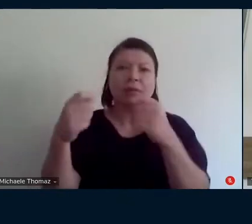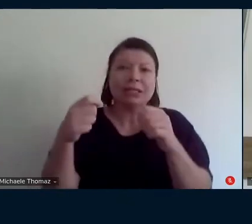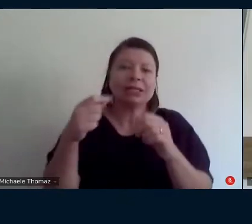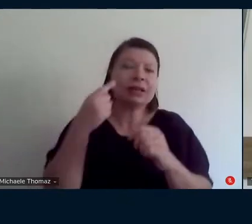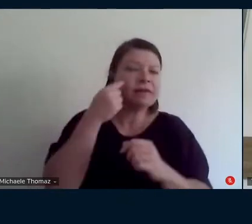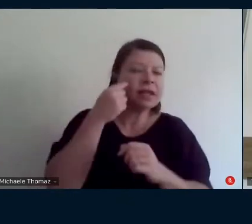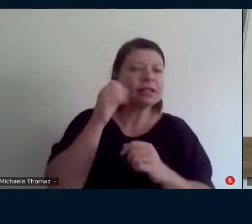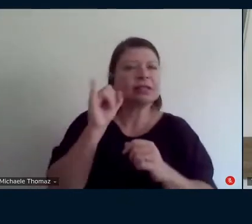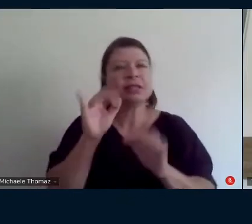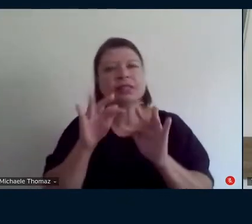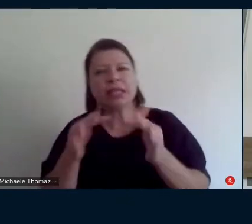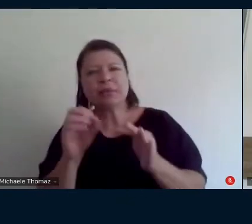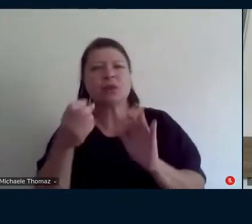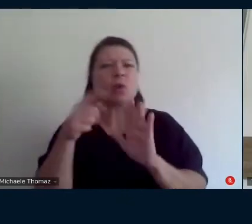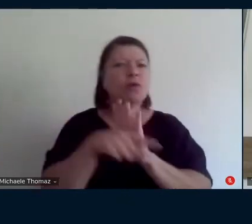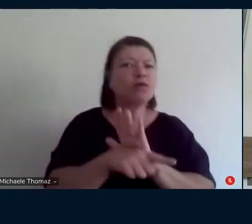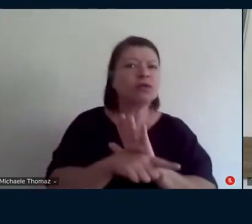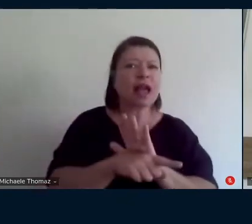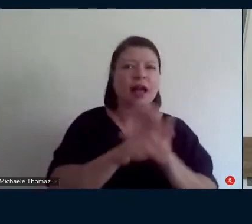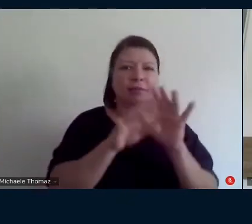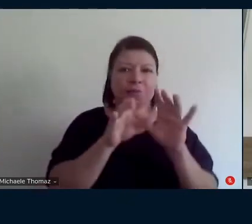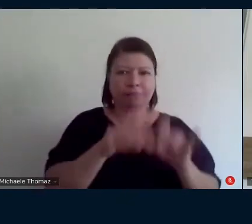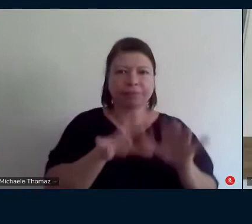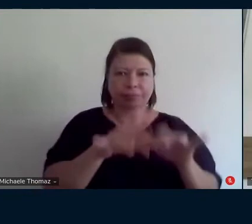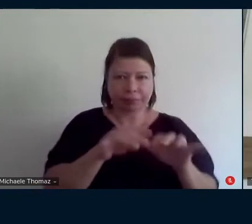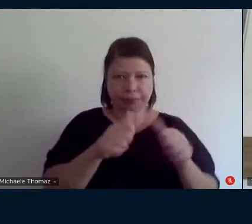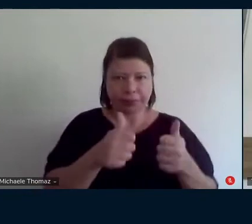vale a pena e o último ponto